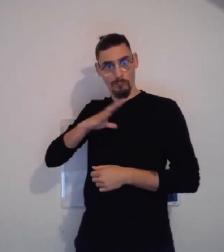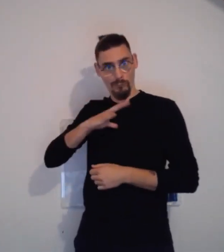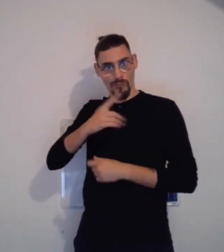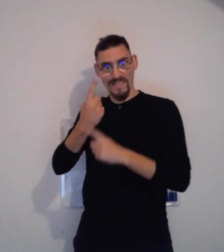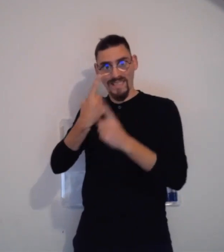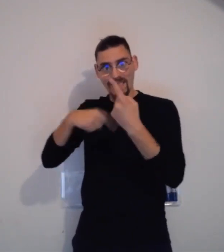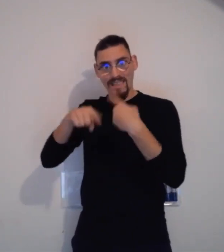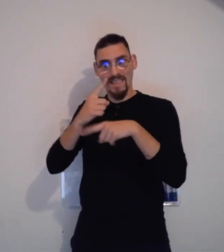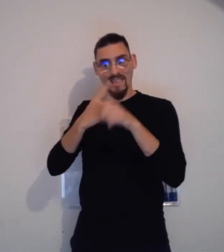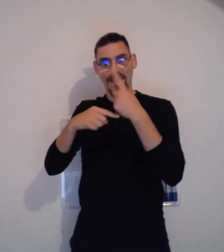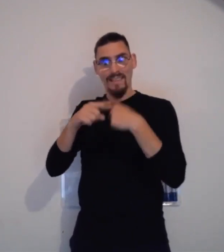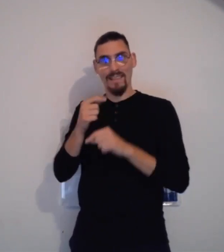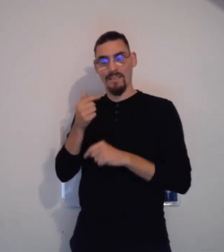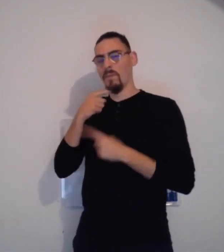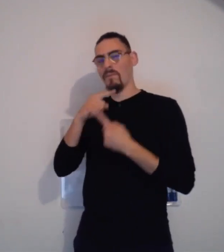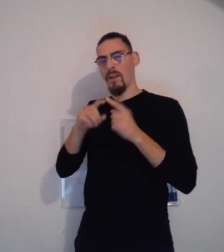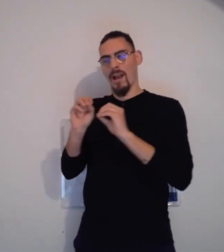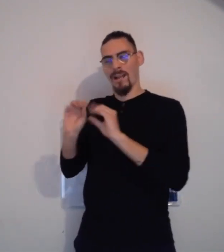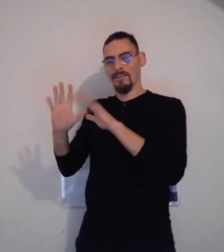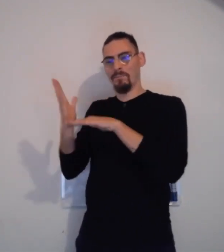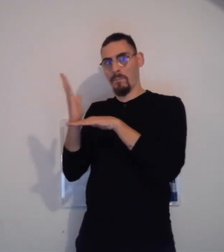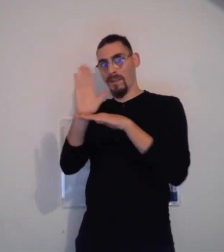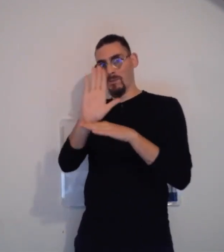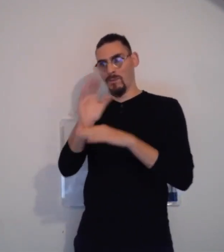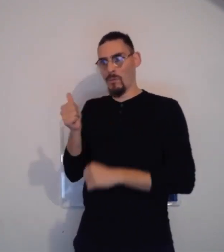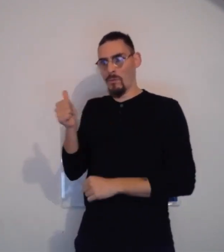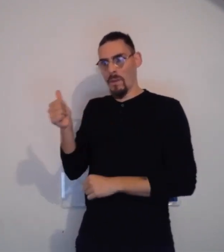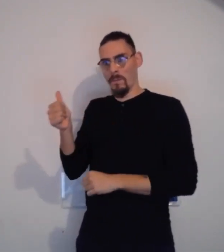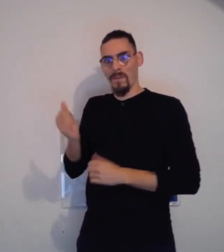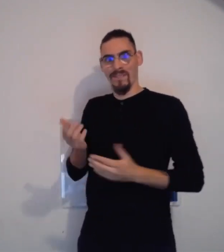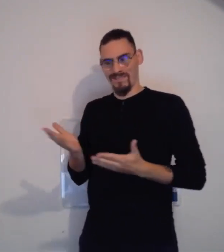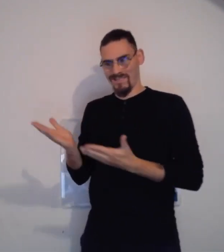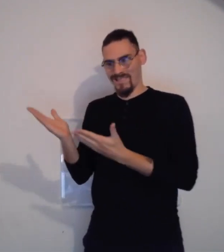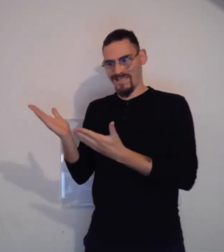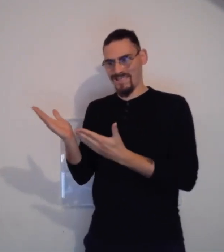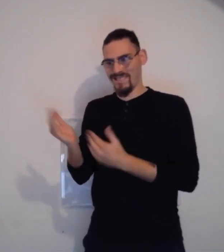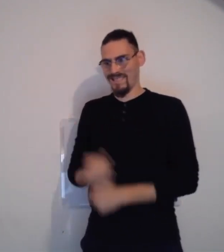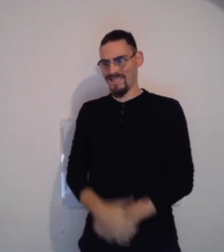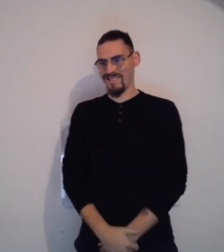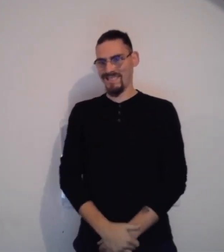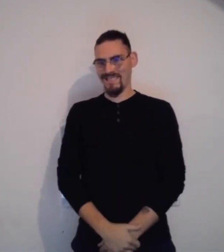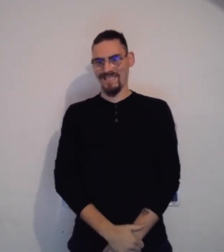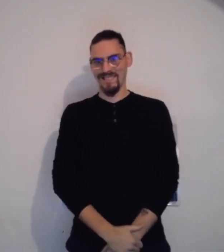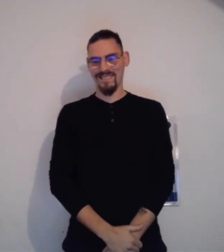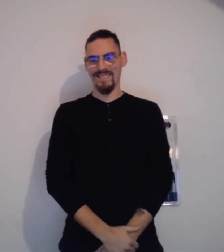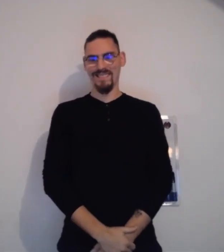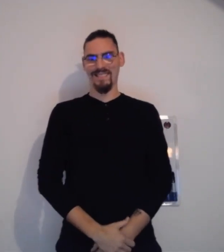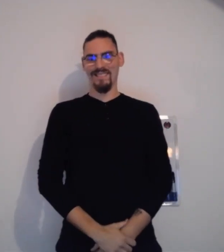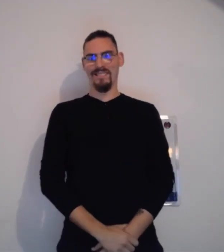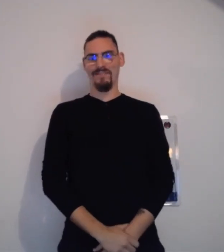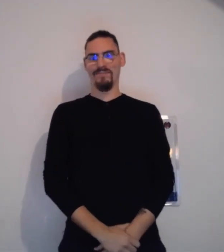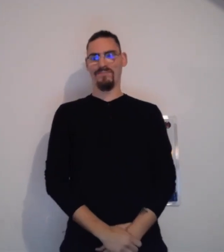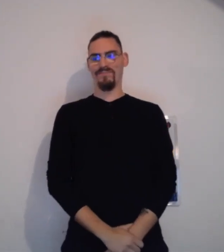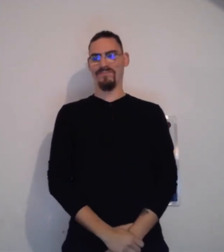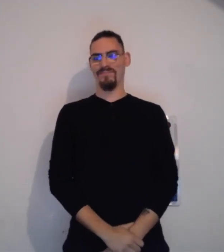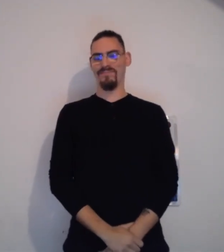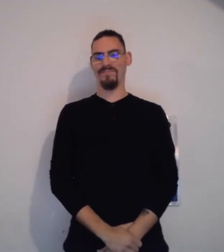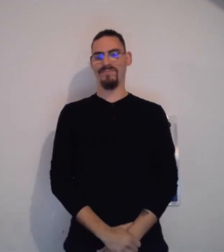L'interprète également a un signe. Je préfère laisser Sophie se présenter pour qu'elle puisse vous expliquer quel est son